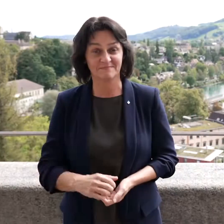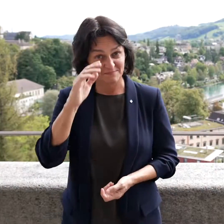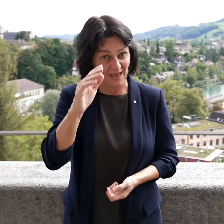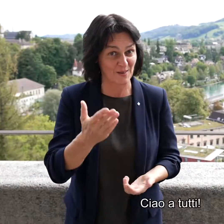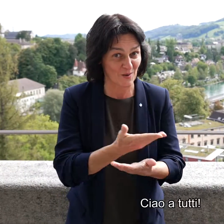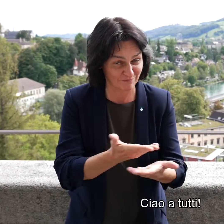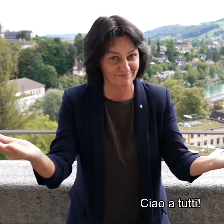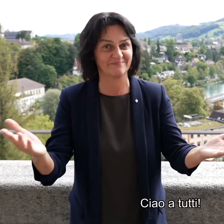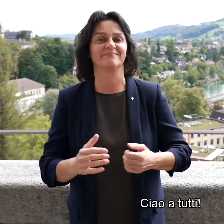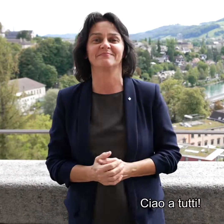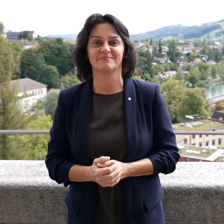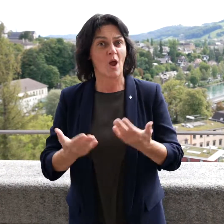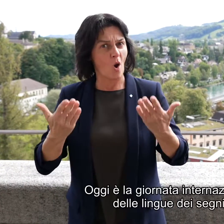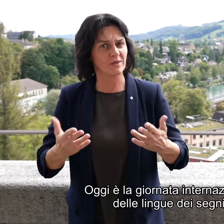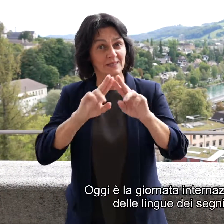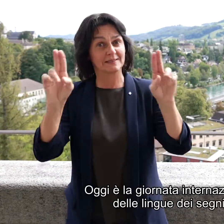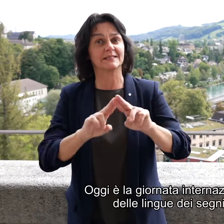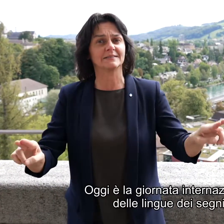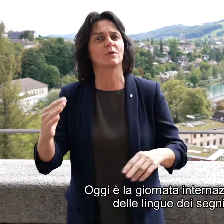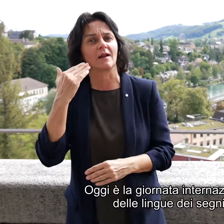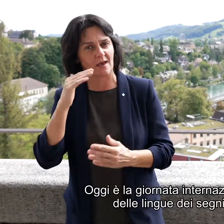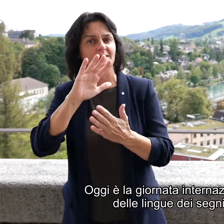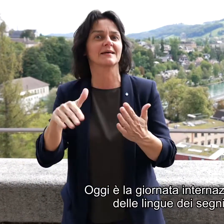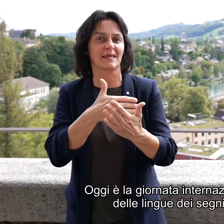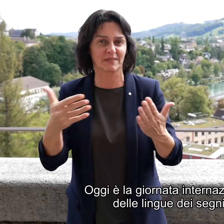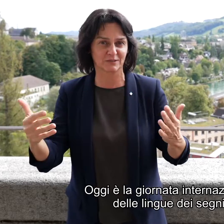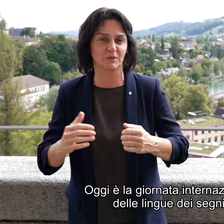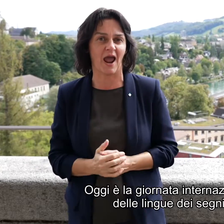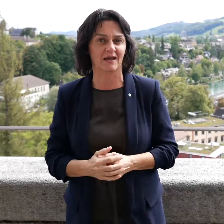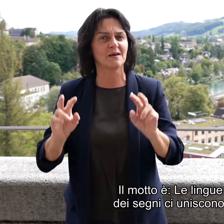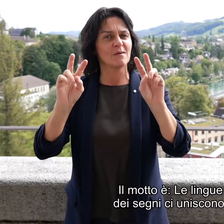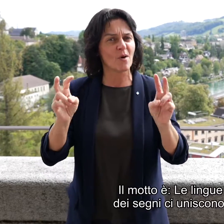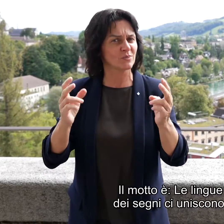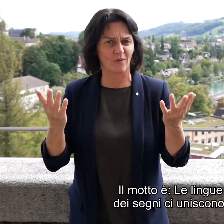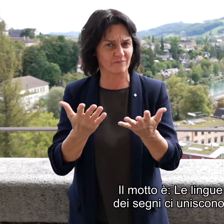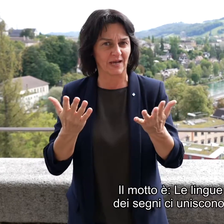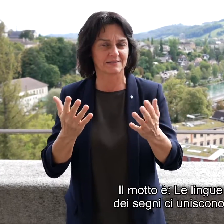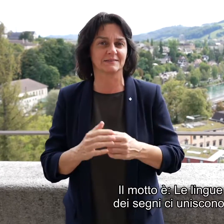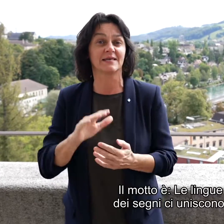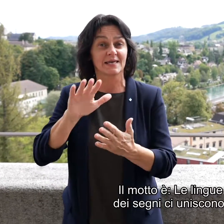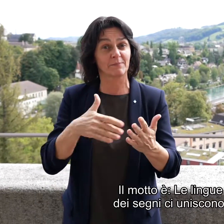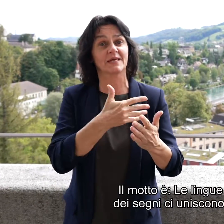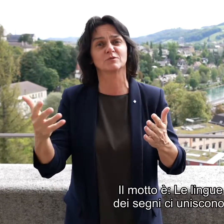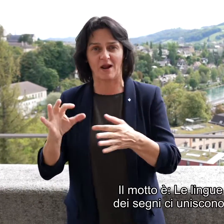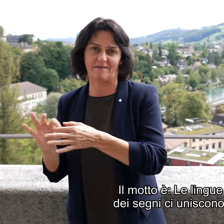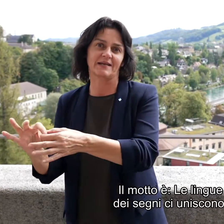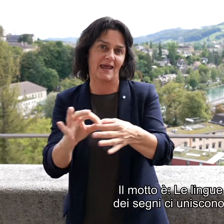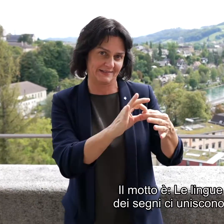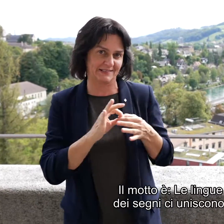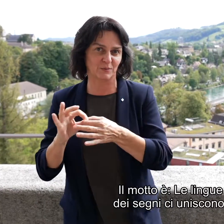Hallo zusammen. Heute ist der internationale Tag der Gebärdensprache. Das Motto lautet Gebärdensprachen vereinigen